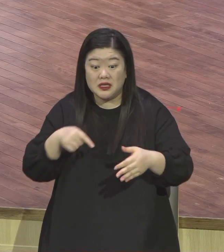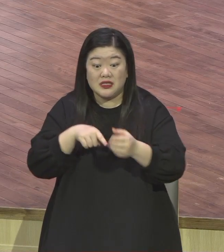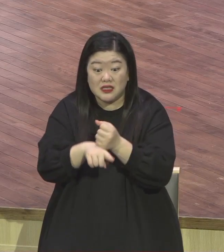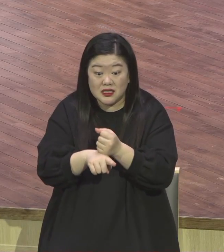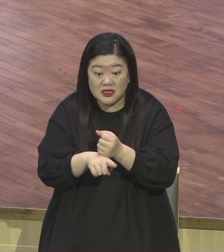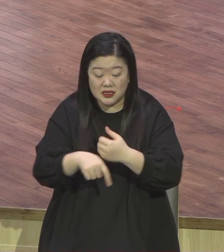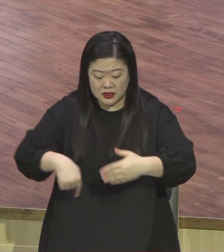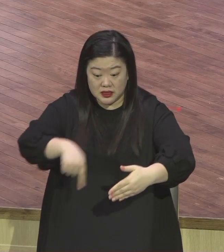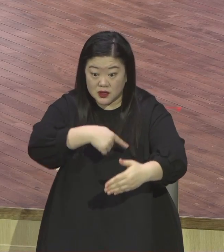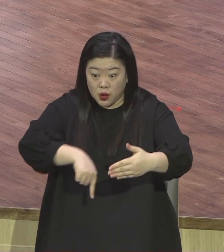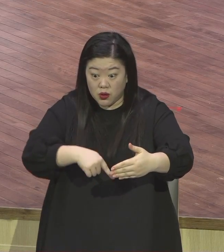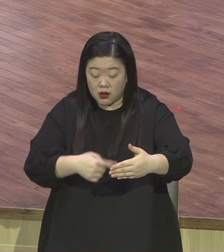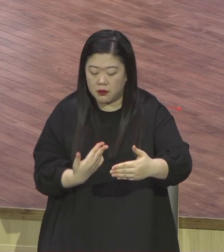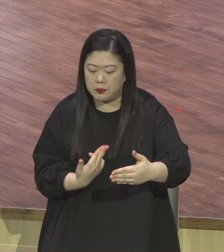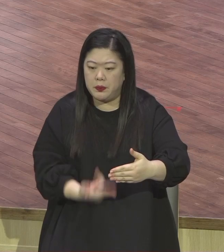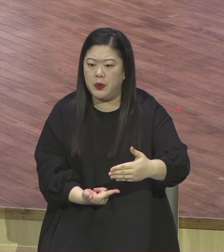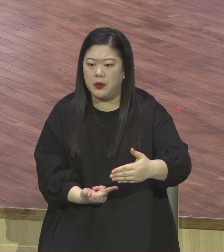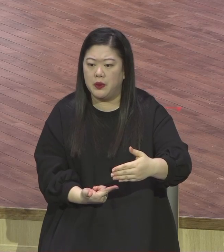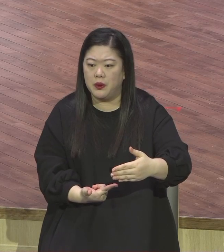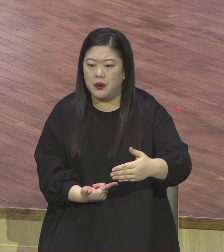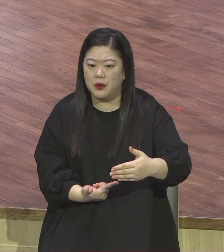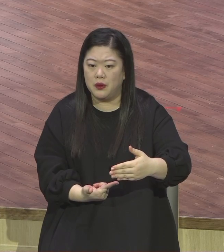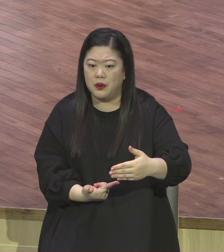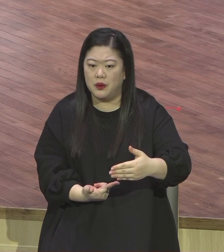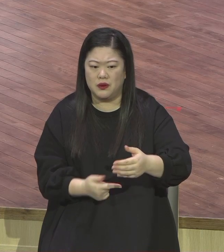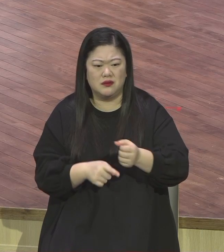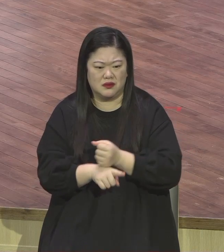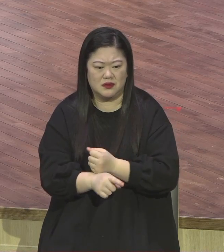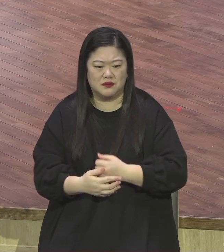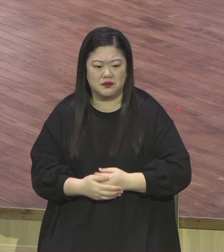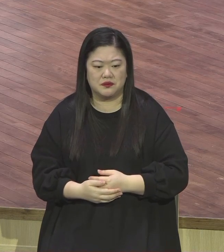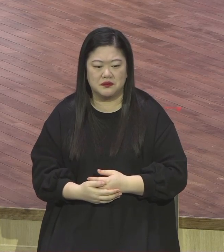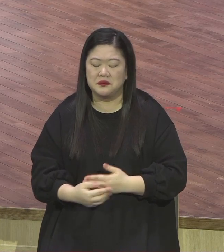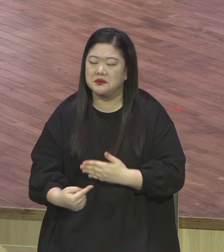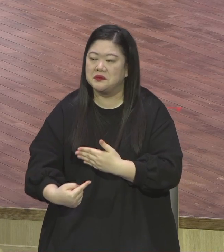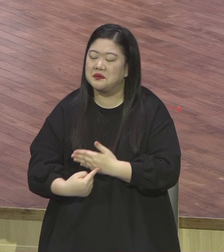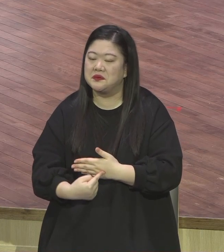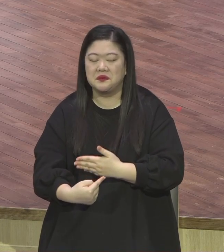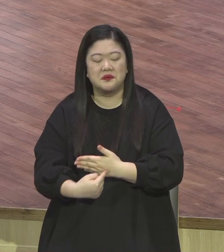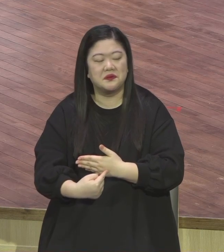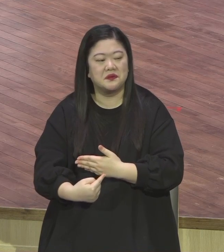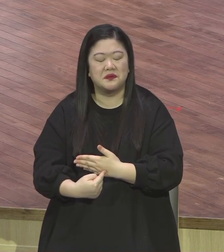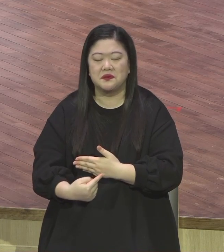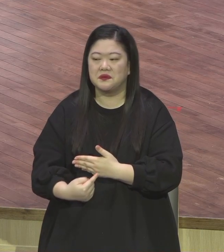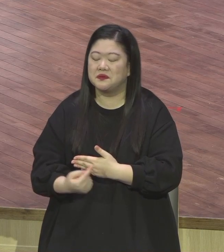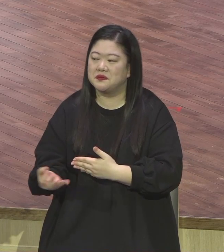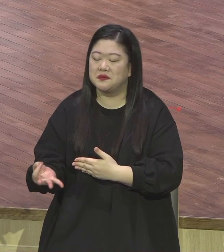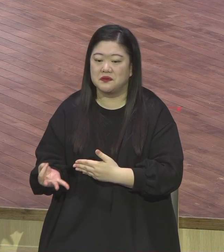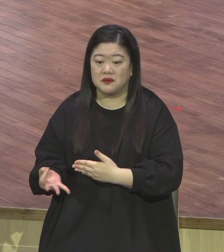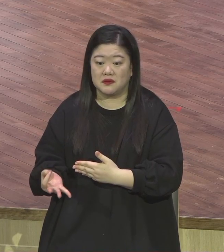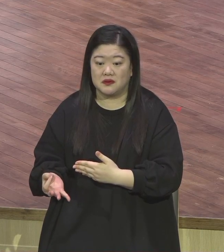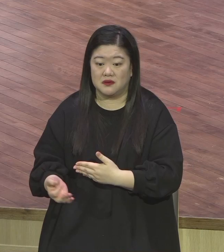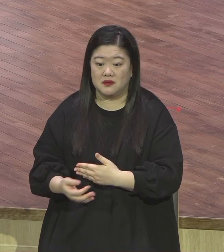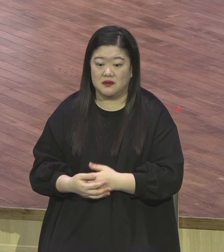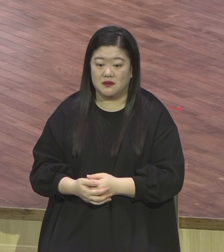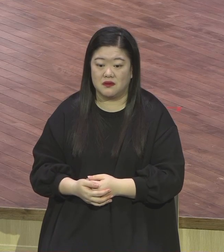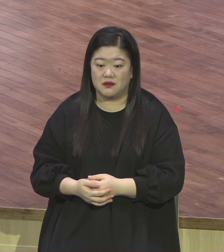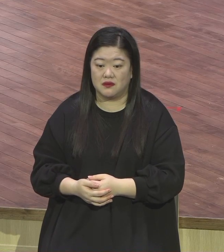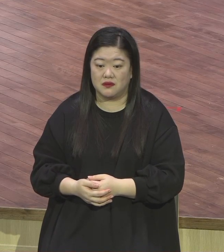입술로만 하지 이들이 외식하는 것을 향해서 마태문 23장 입술재라는 뭐라고 표현했냐 이